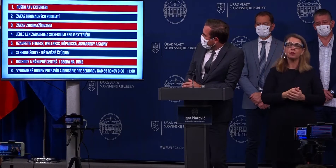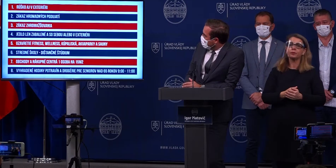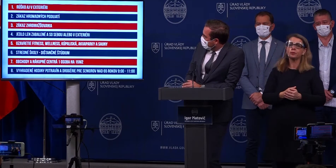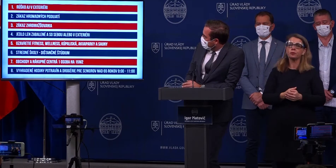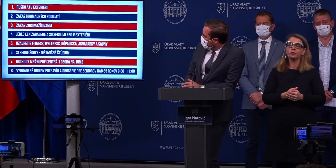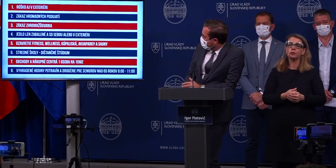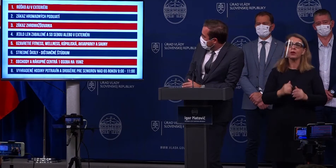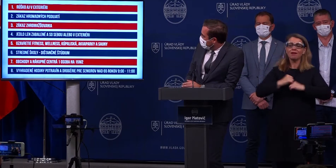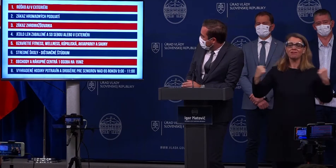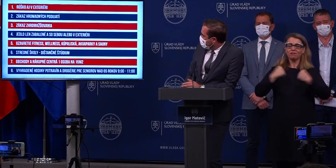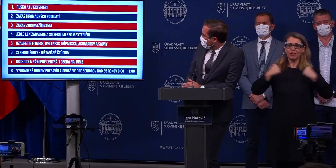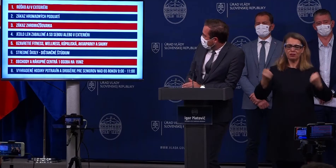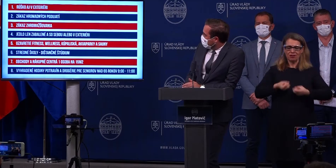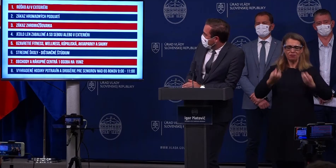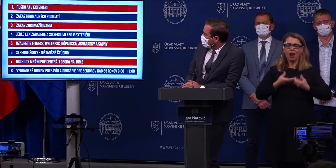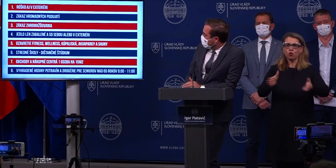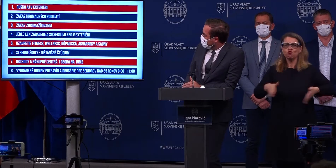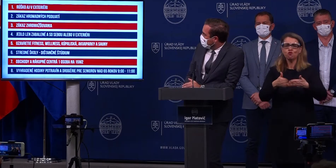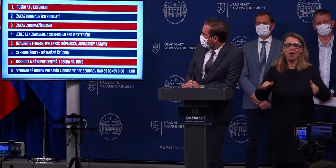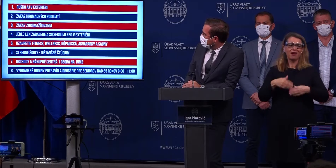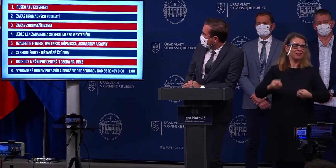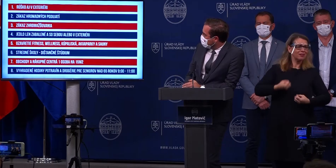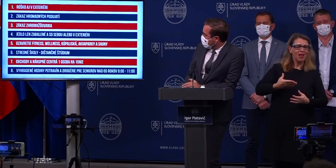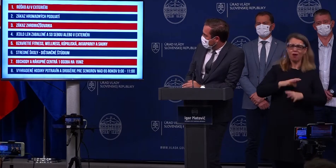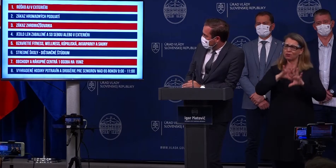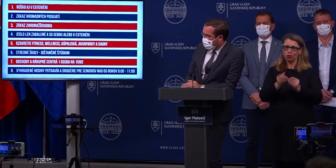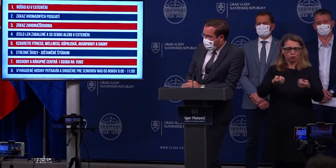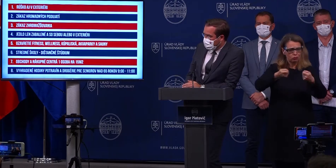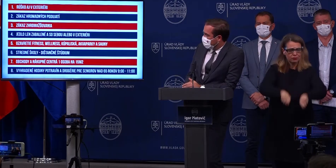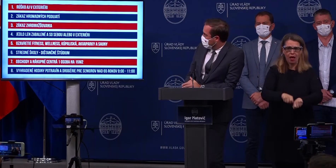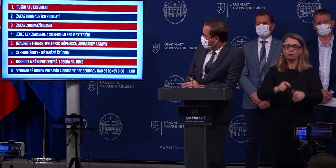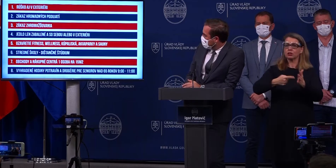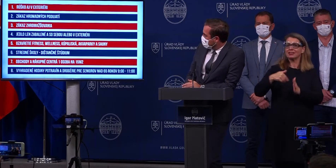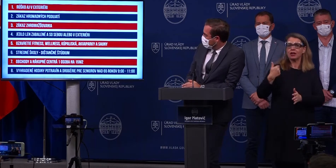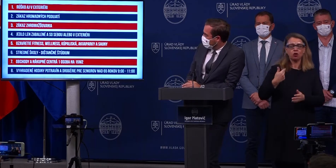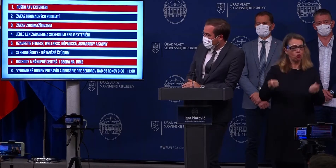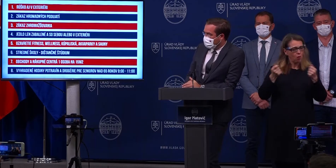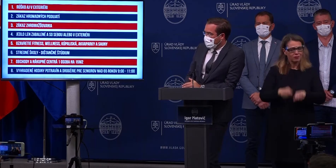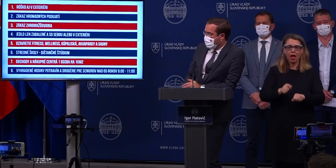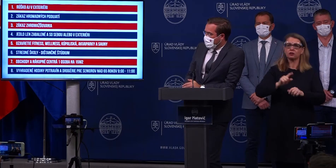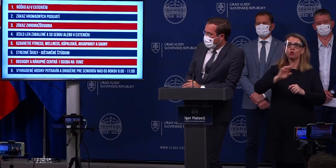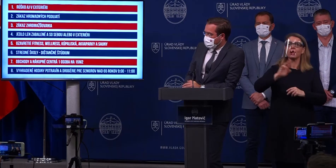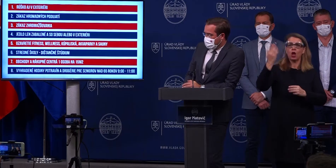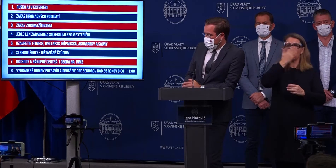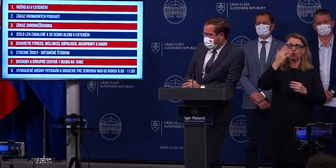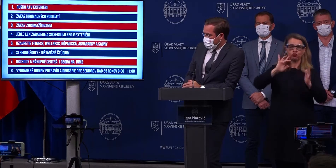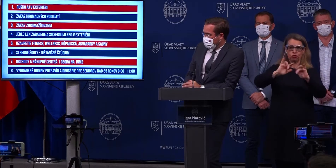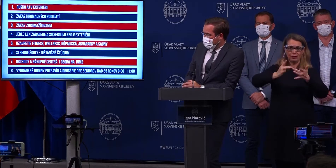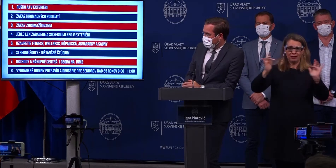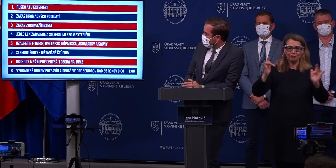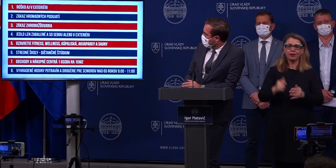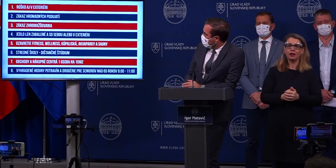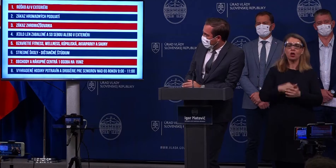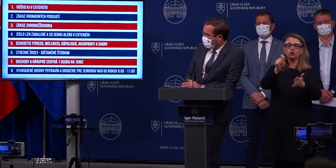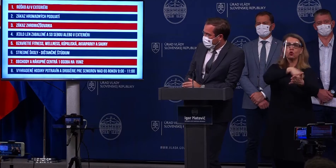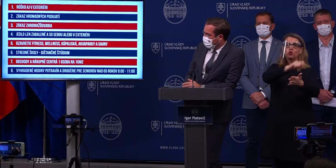Uzavieráme fitness, veľné skúpalisko, akvaparky, sauny. Stredné školy prechádzajú na distančné štúdium. Rušia sa všetky